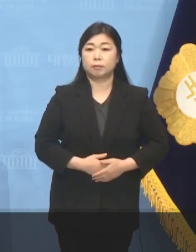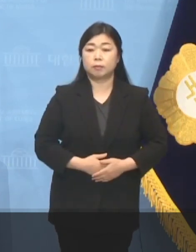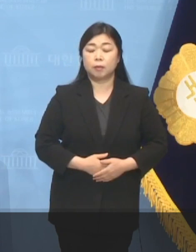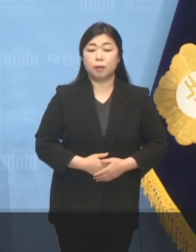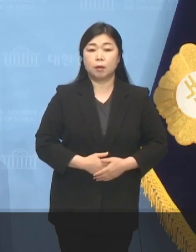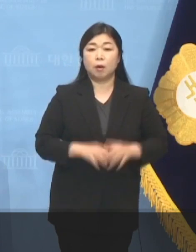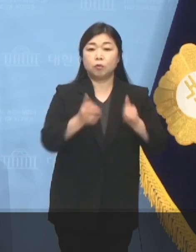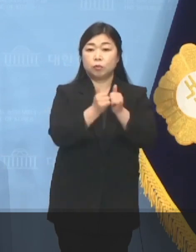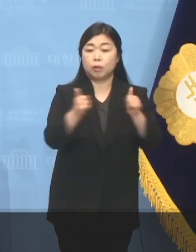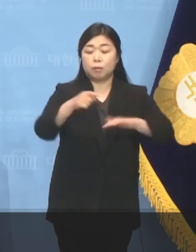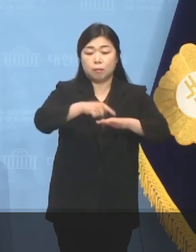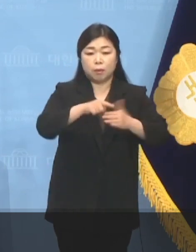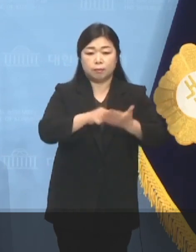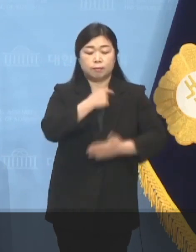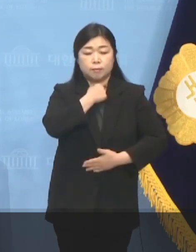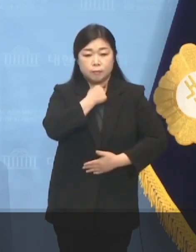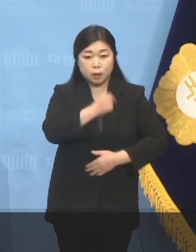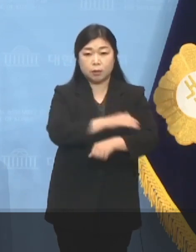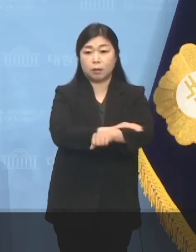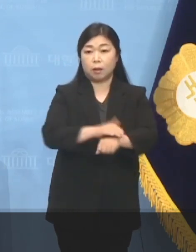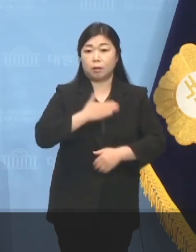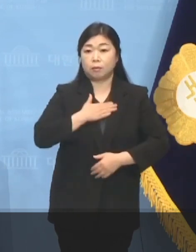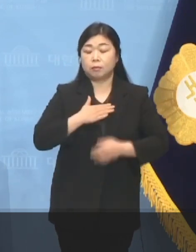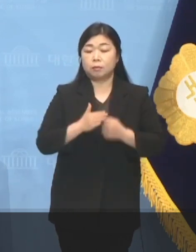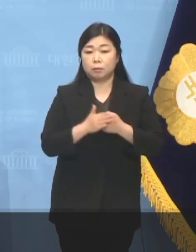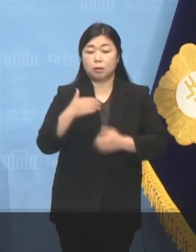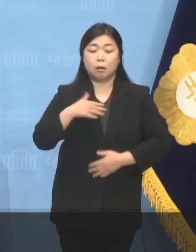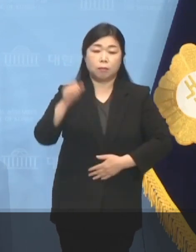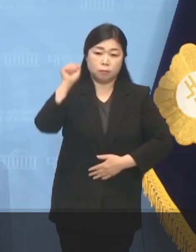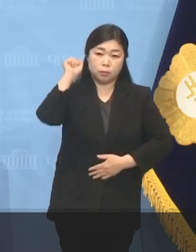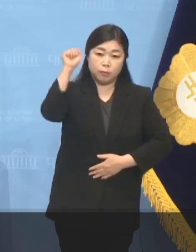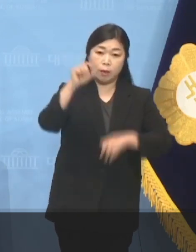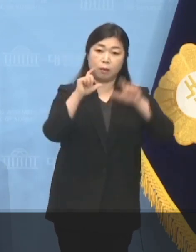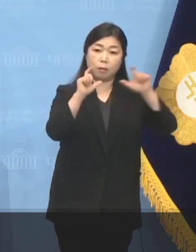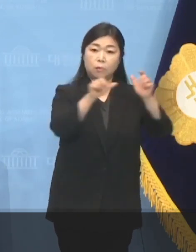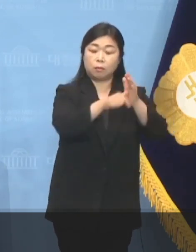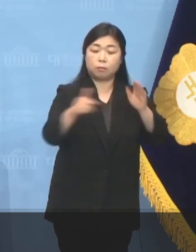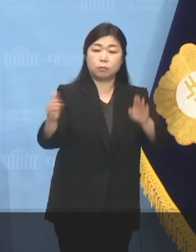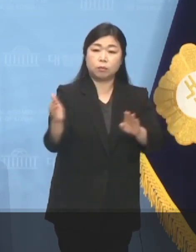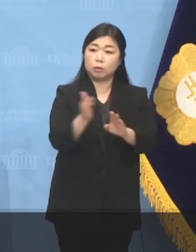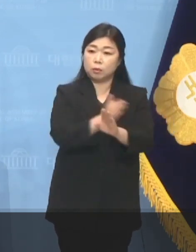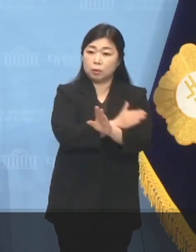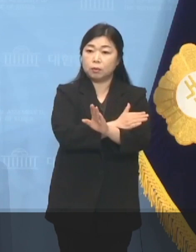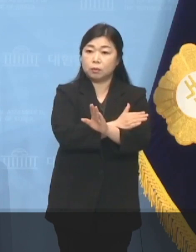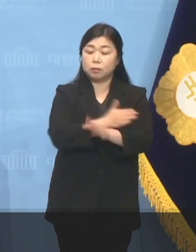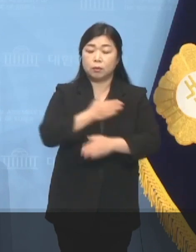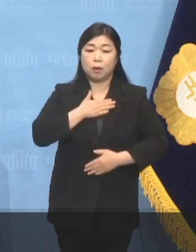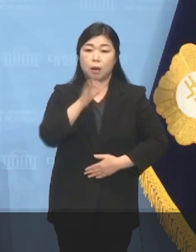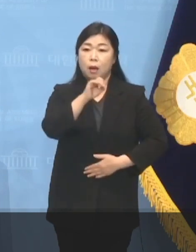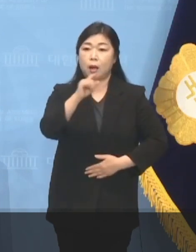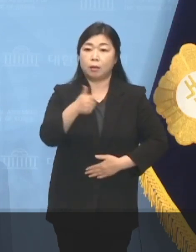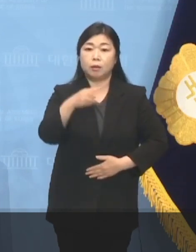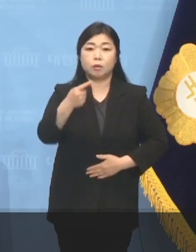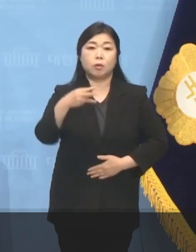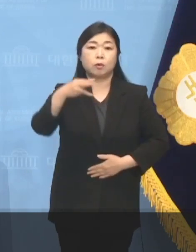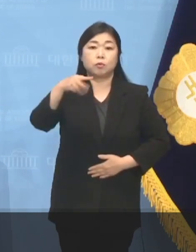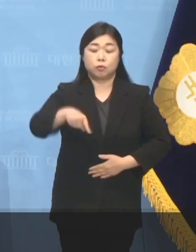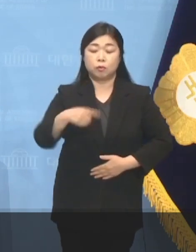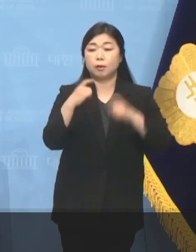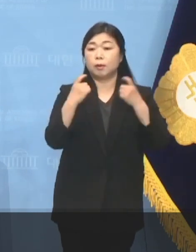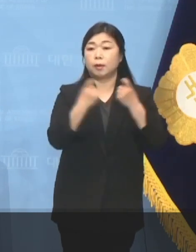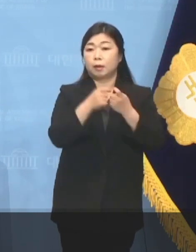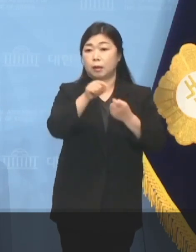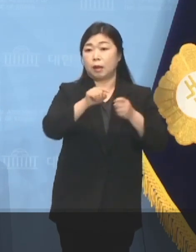국민들의 염원을 알기에 저는 출마 선언 때부터 저 안철수 개인이 아닌